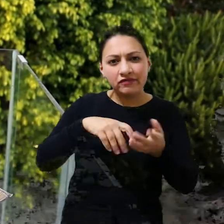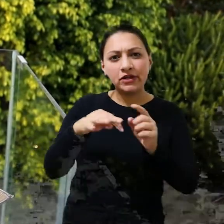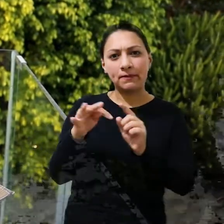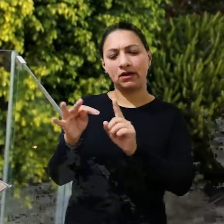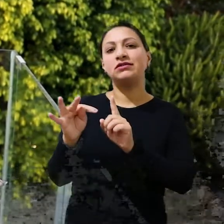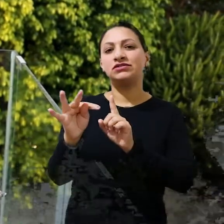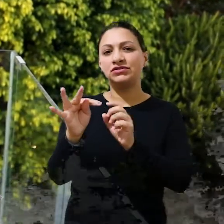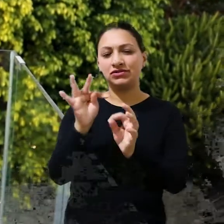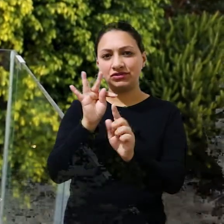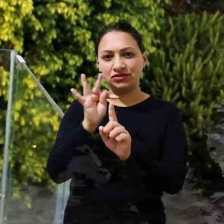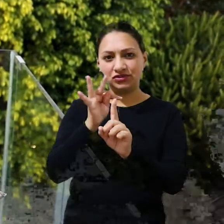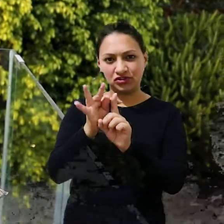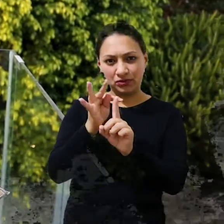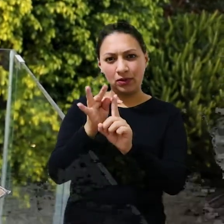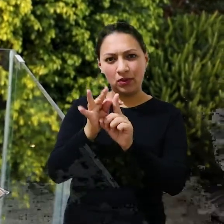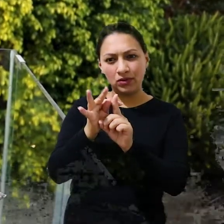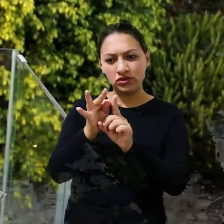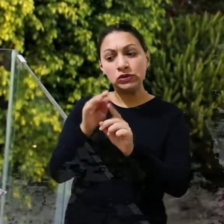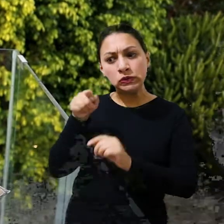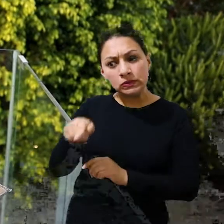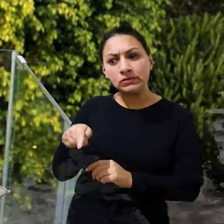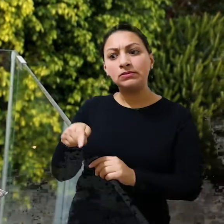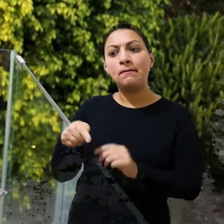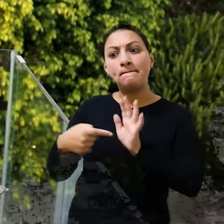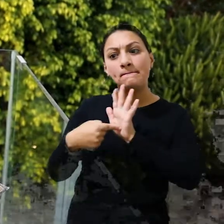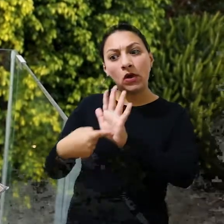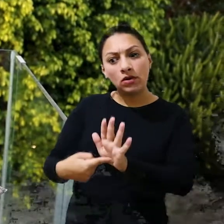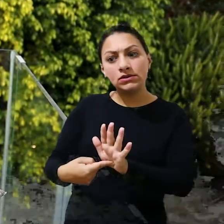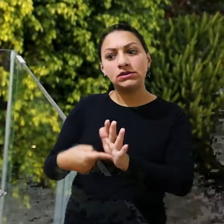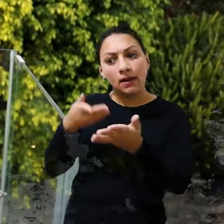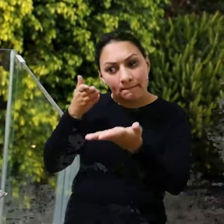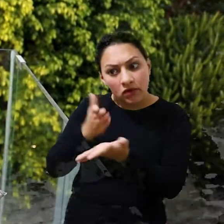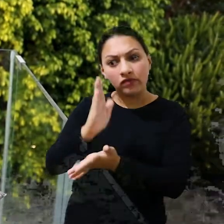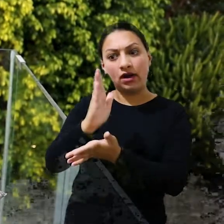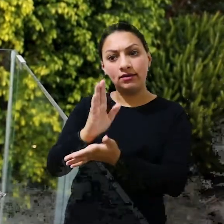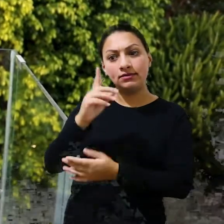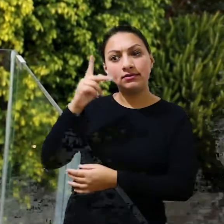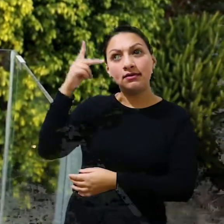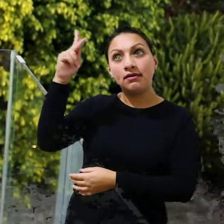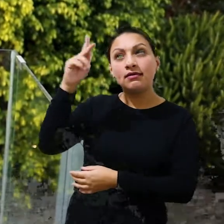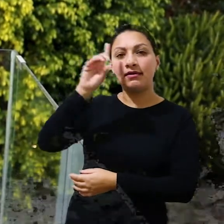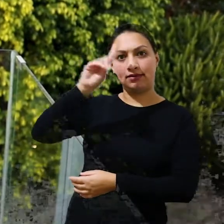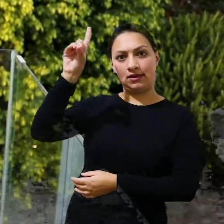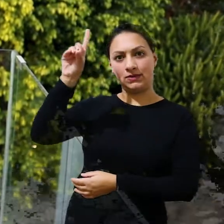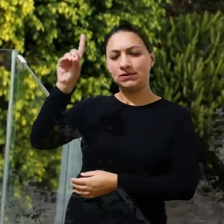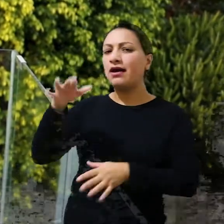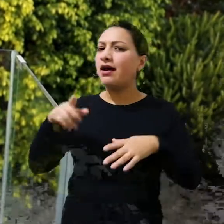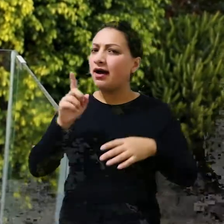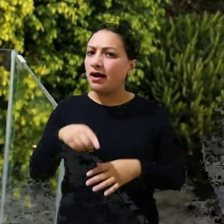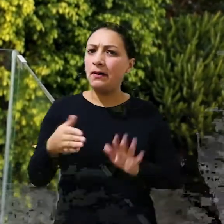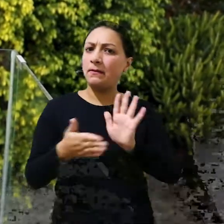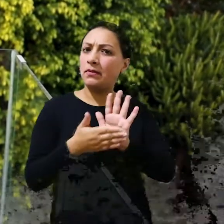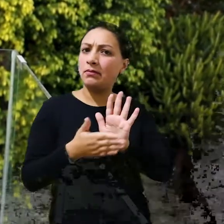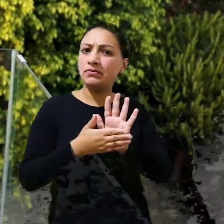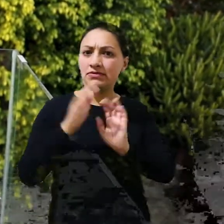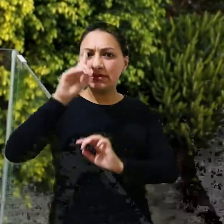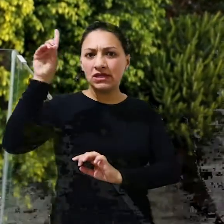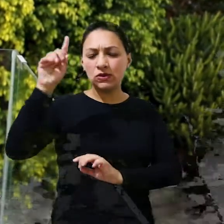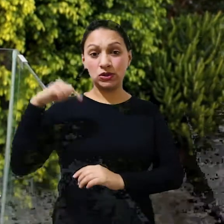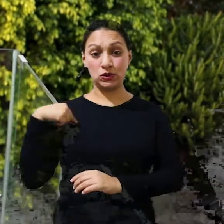dizendo, procura te apresentar-te a Deus aprovado. E é o propósito que Deus deseja que todos nós